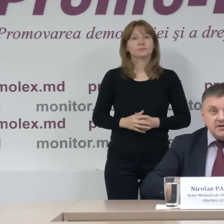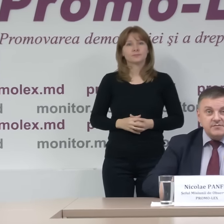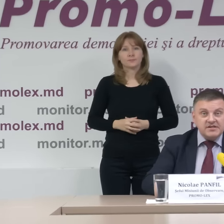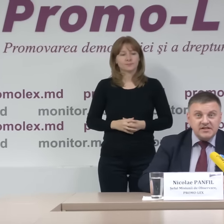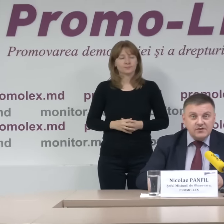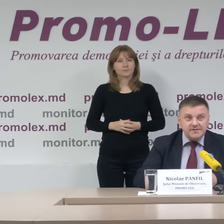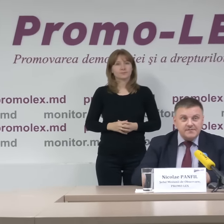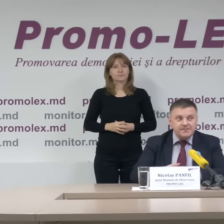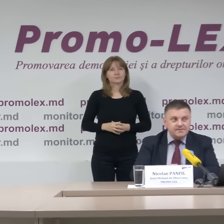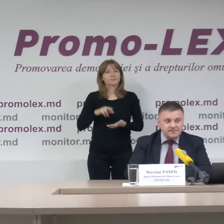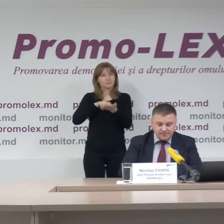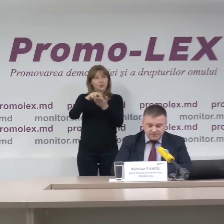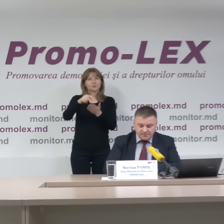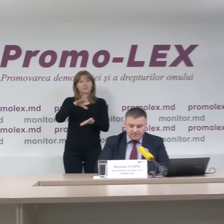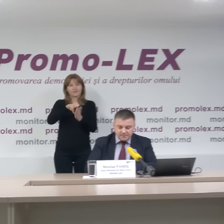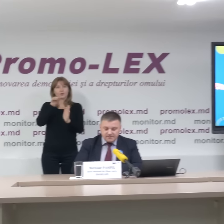Și mergeți la vot!